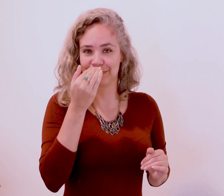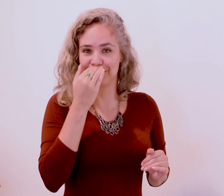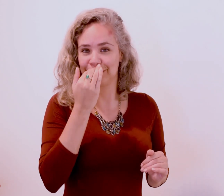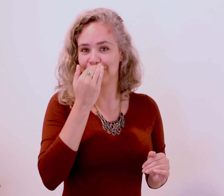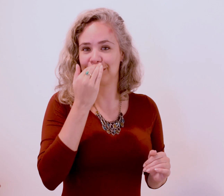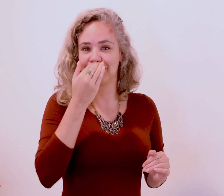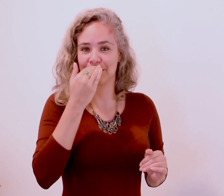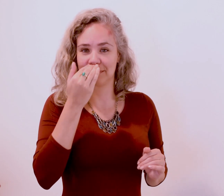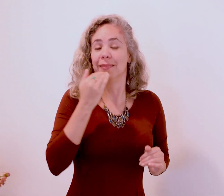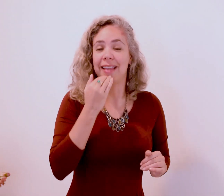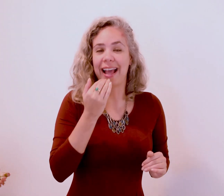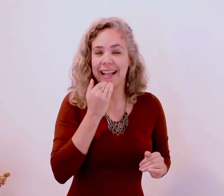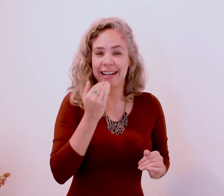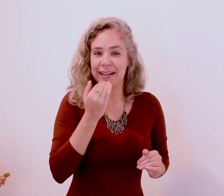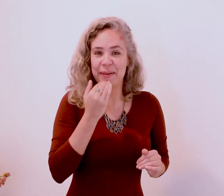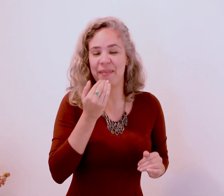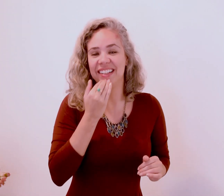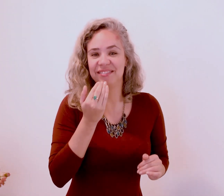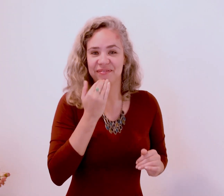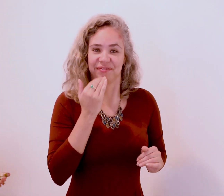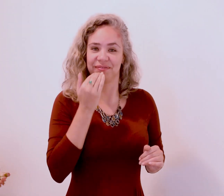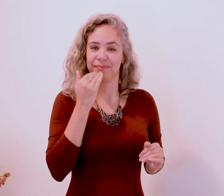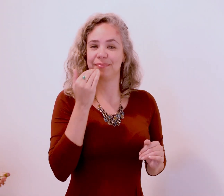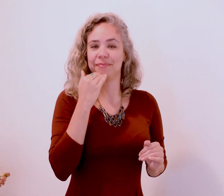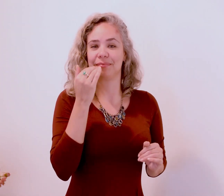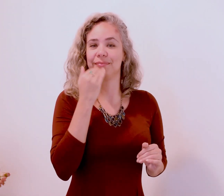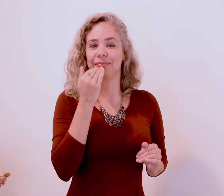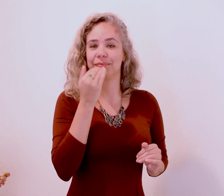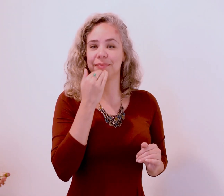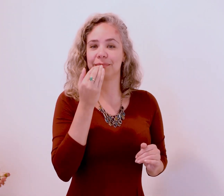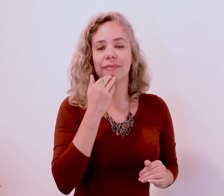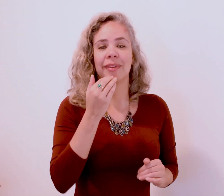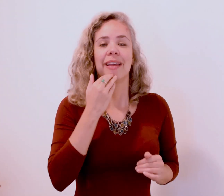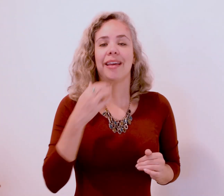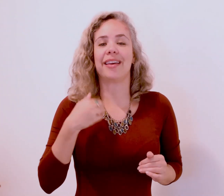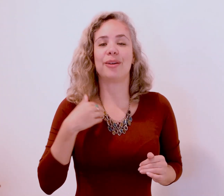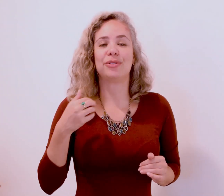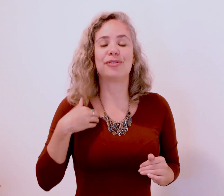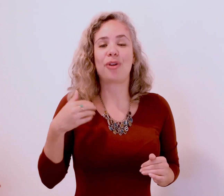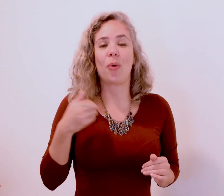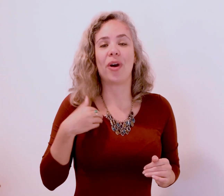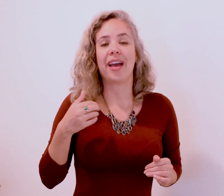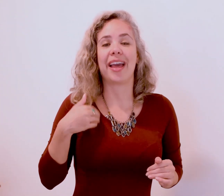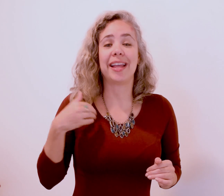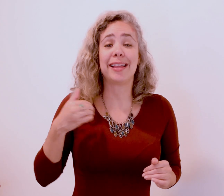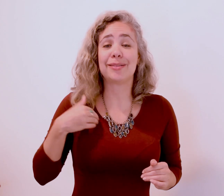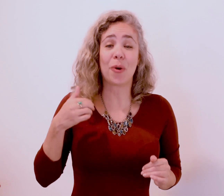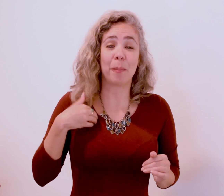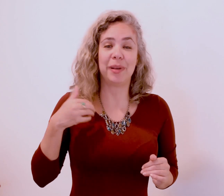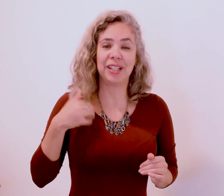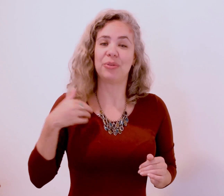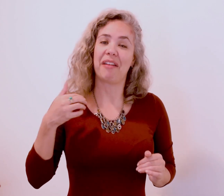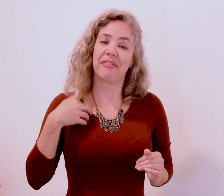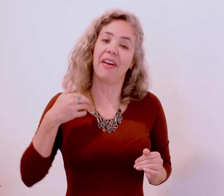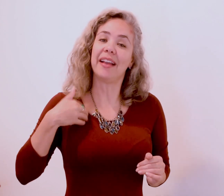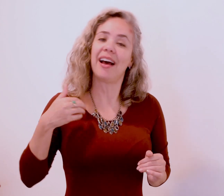Na grama Eu estou redescobrindo a fé da